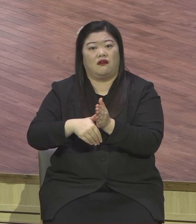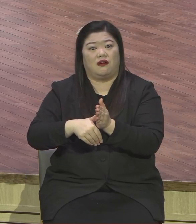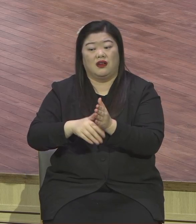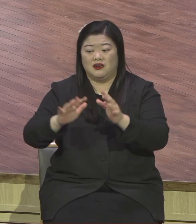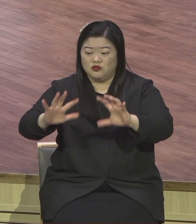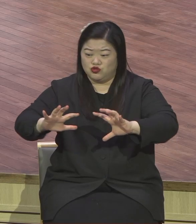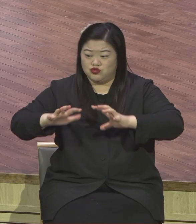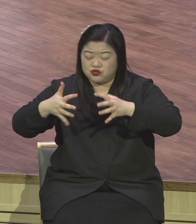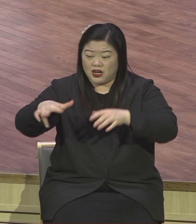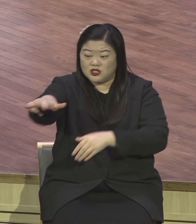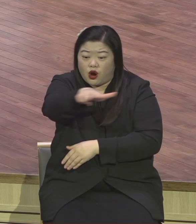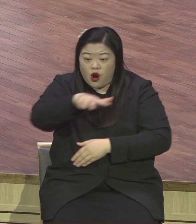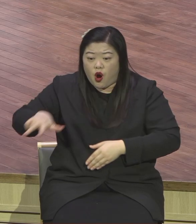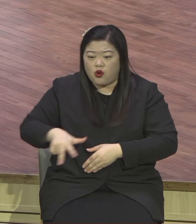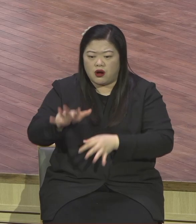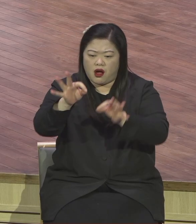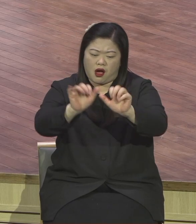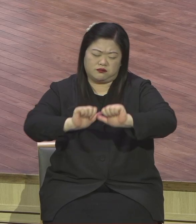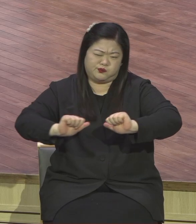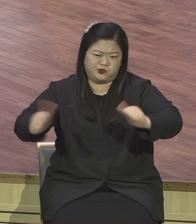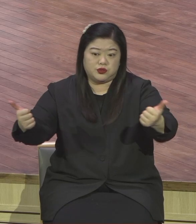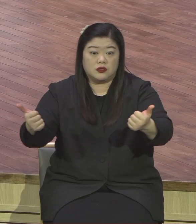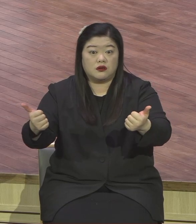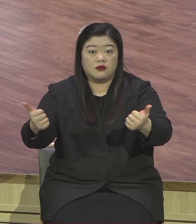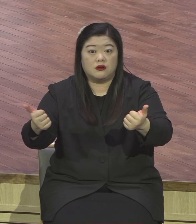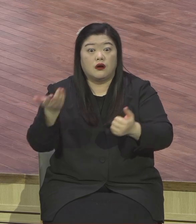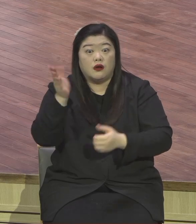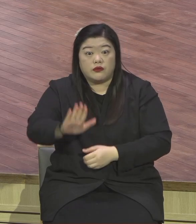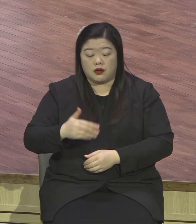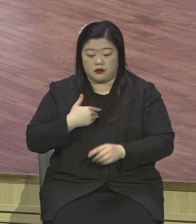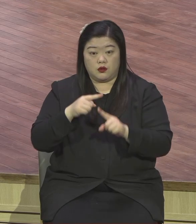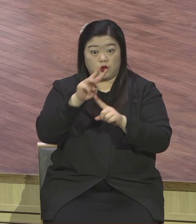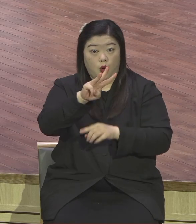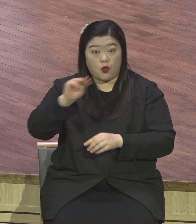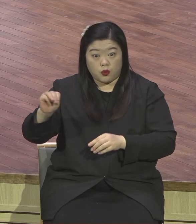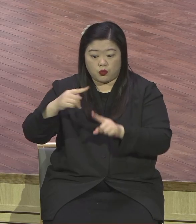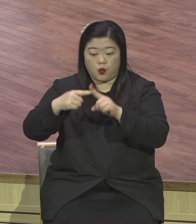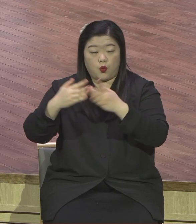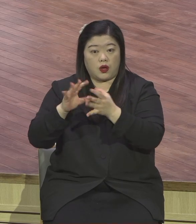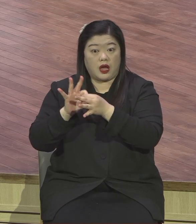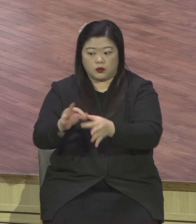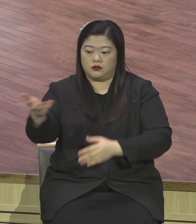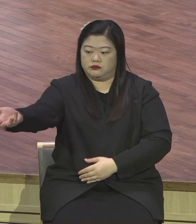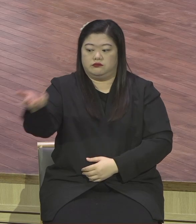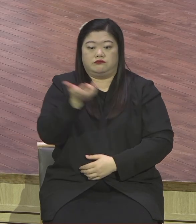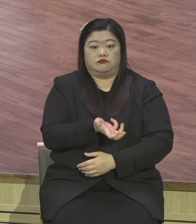때 매년 성장을 계속하면서 계속 건축 건축 시간표 속에 있었어요.